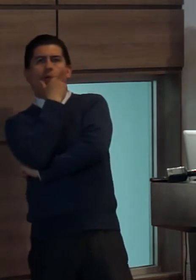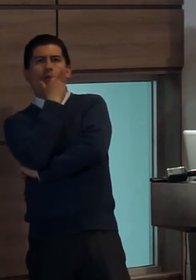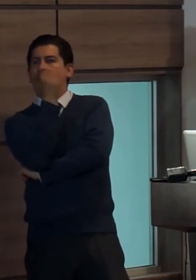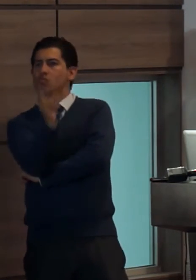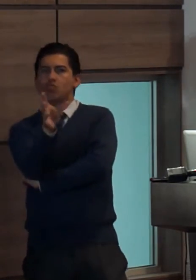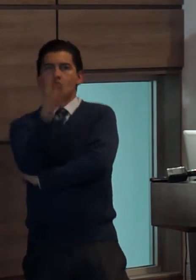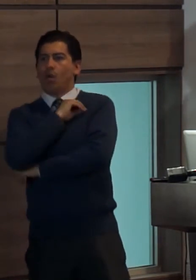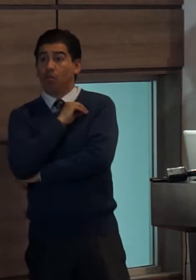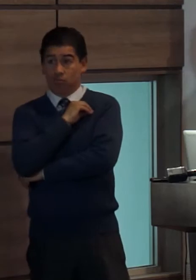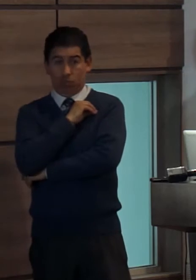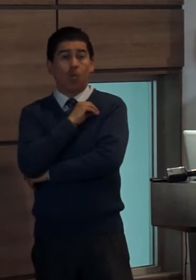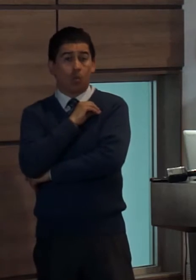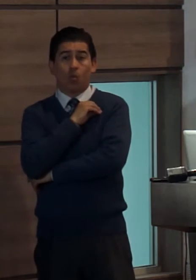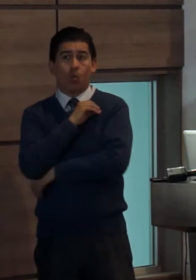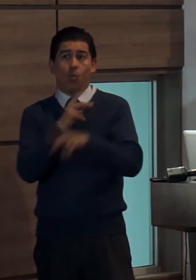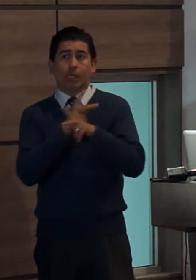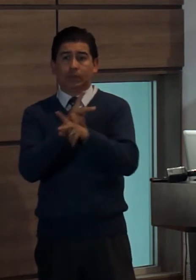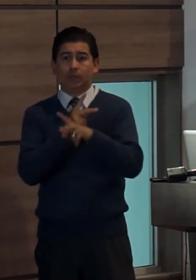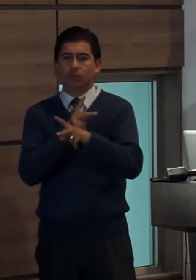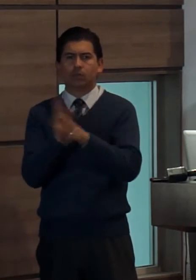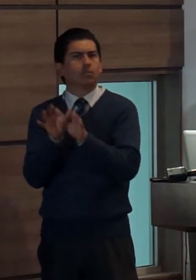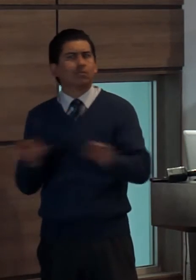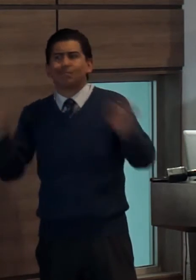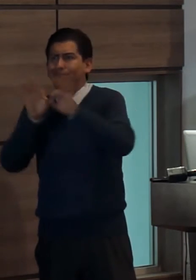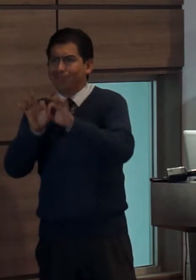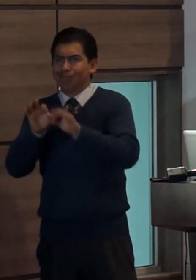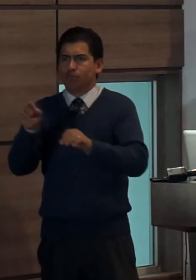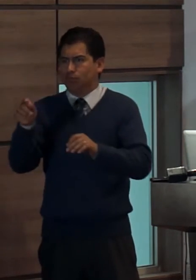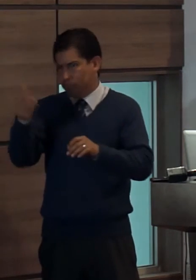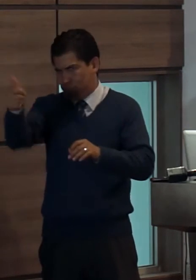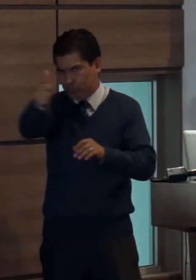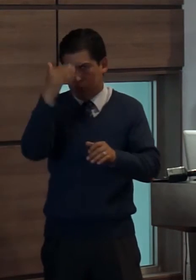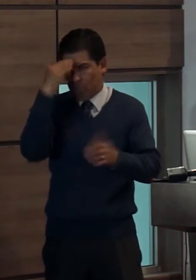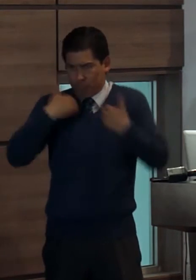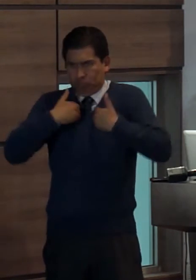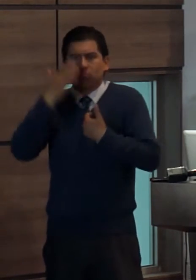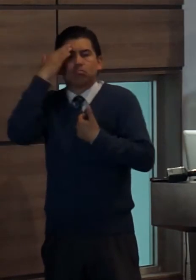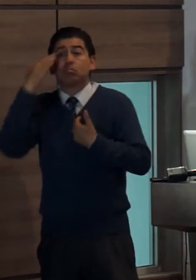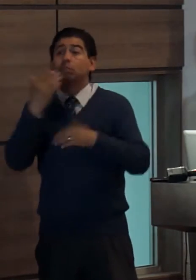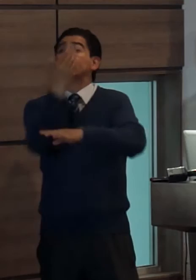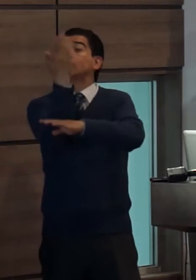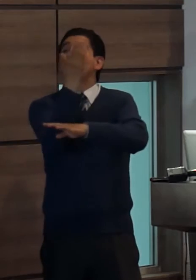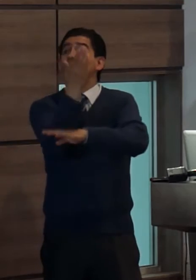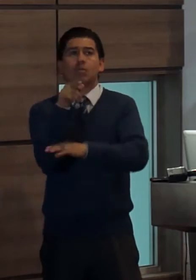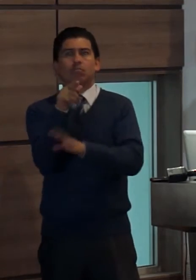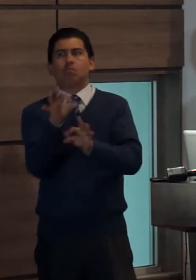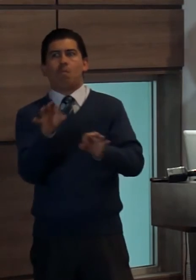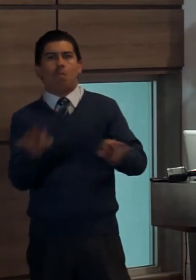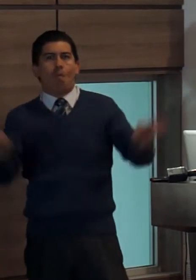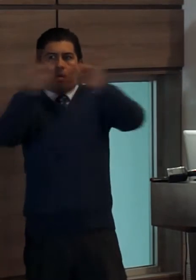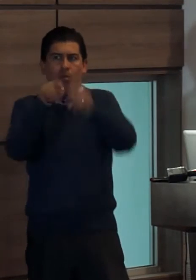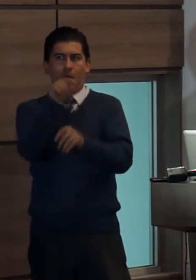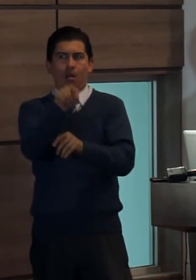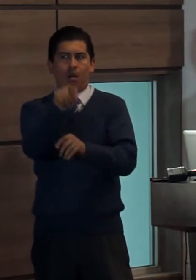como ya lo hemos dicho y todas y todos lo sabemos los medios de comunicación se constituyen en